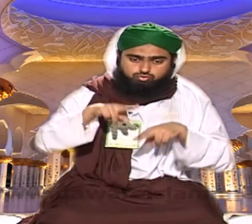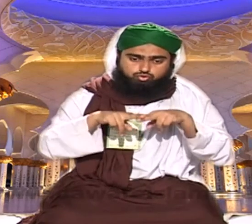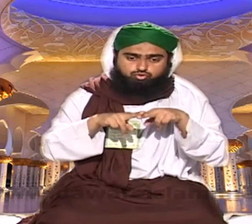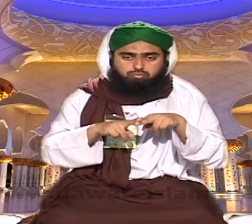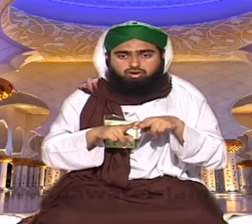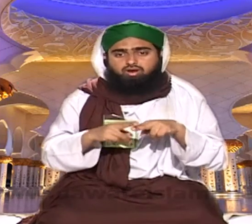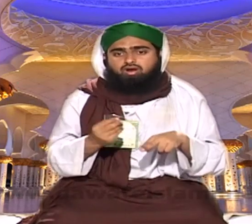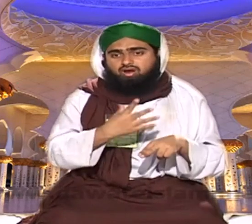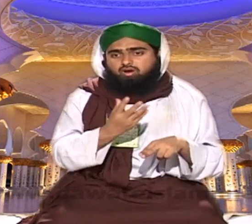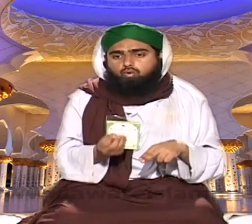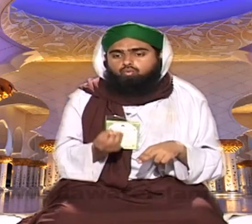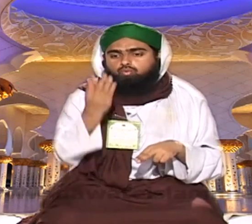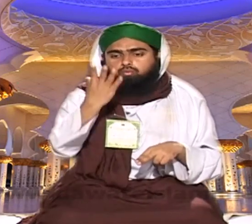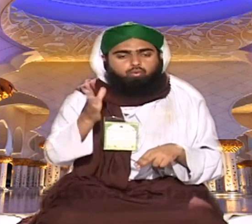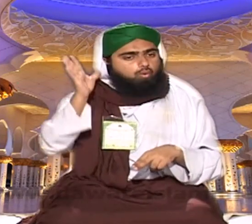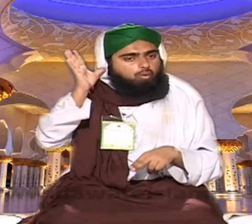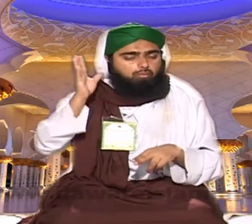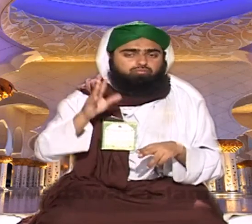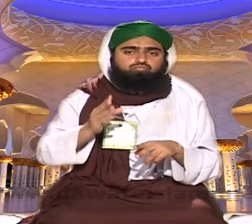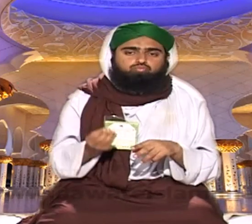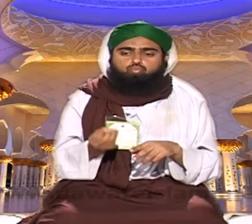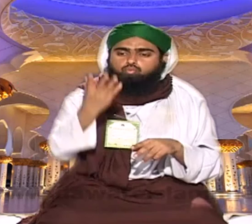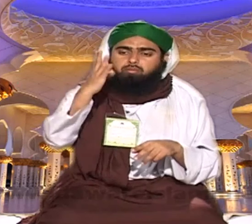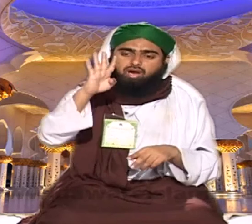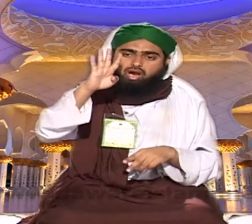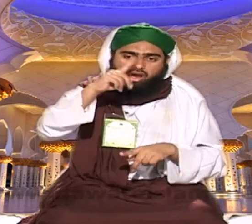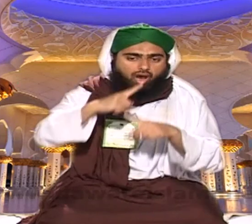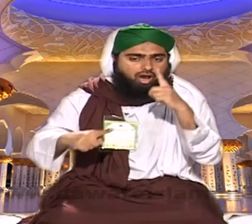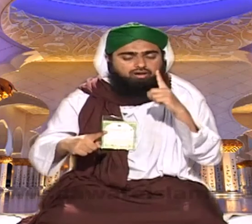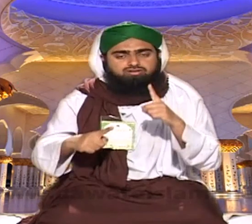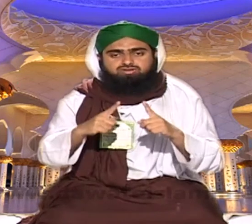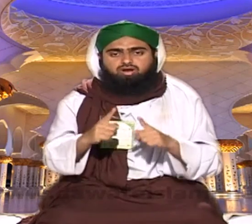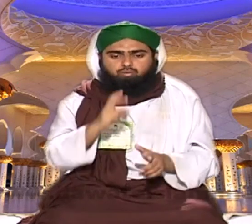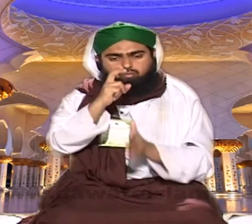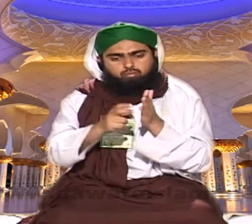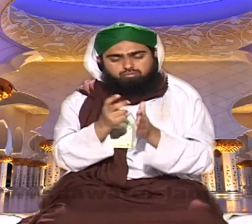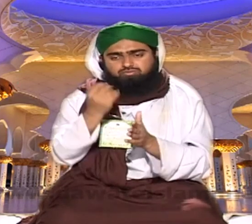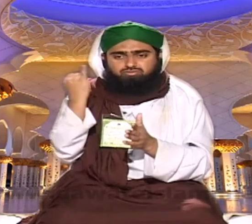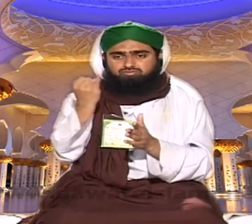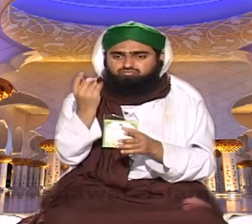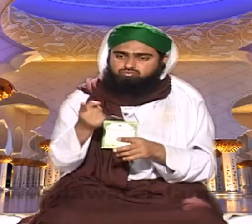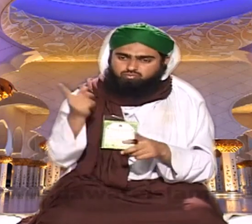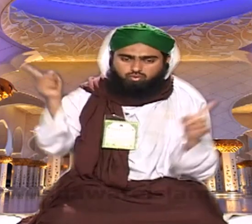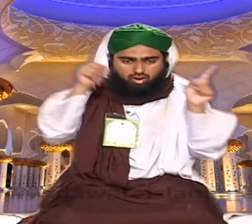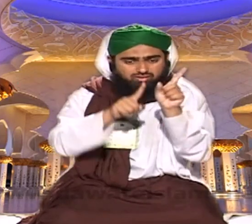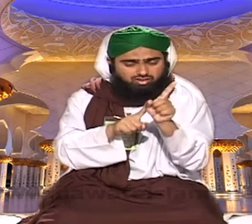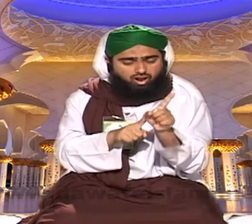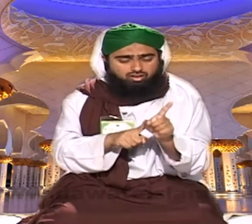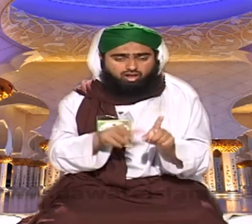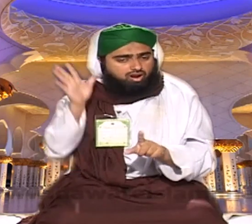جمعہ کو آپ نے جانا ہے ساڑھے چار مجھے کی ٹرین سے تین دن پکنک کے لیے سارا سال آپ کو